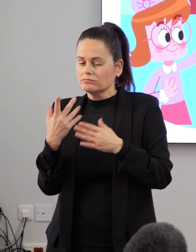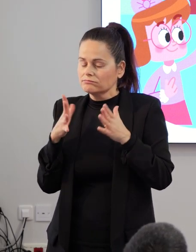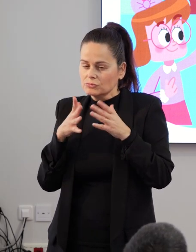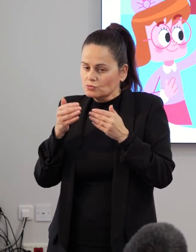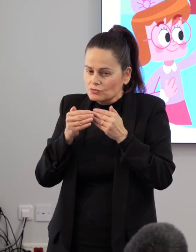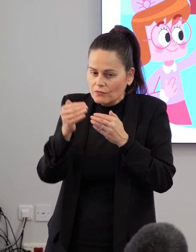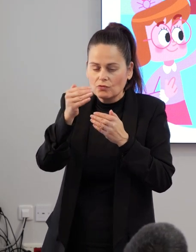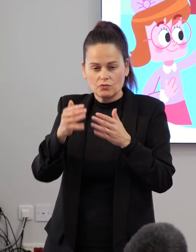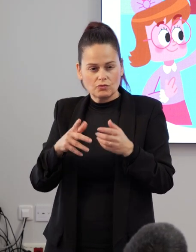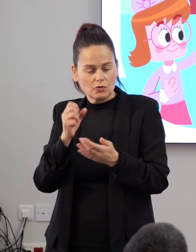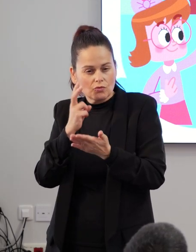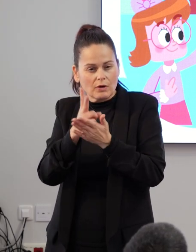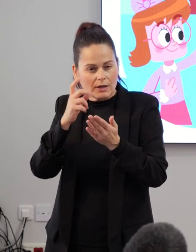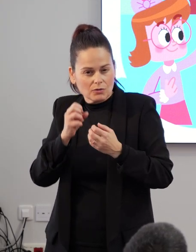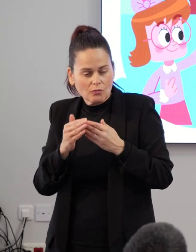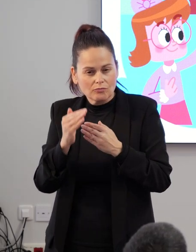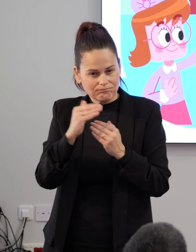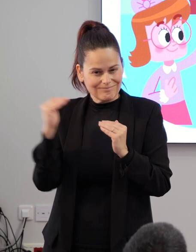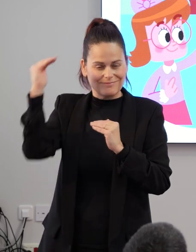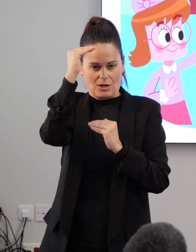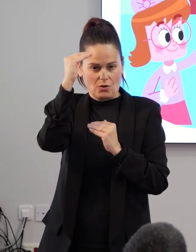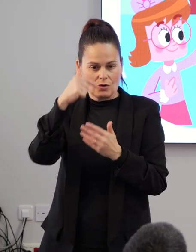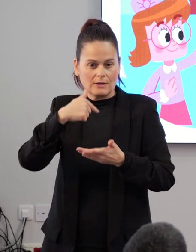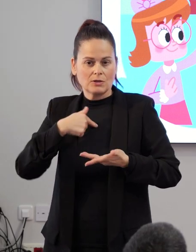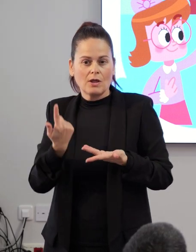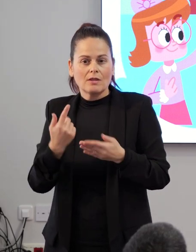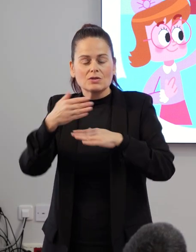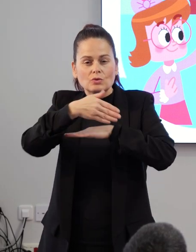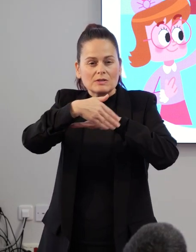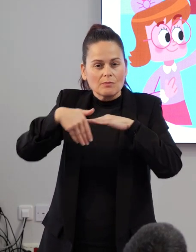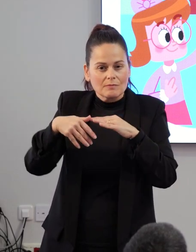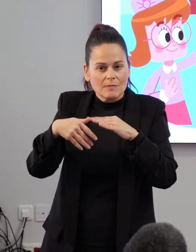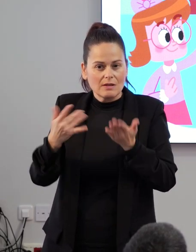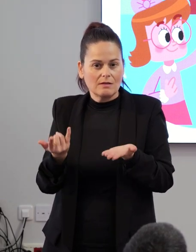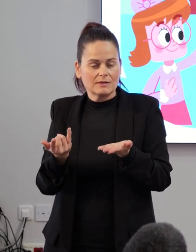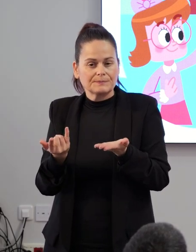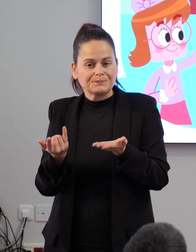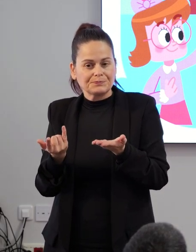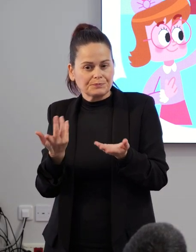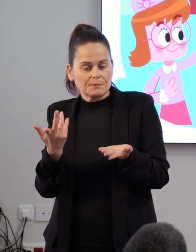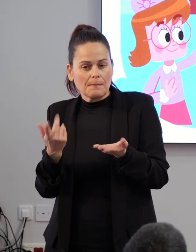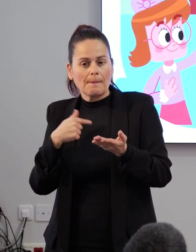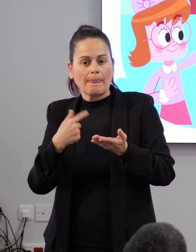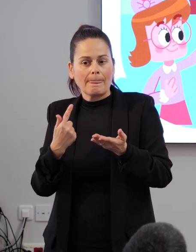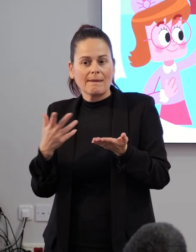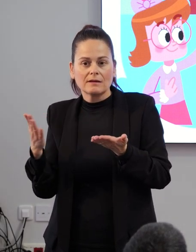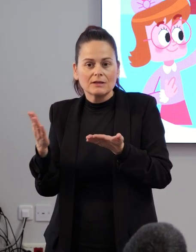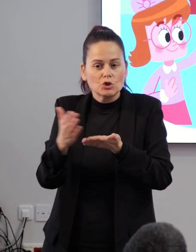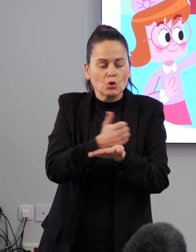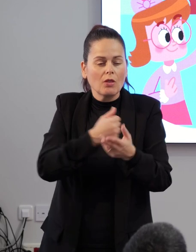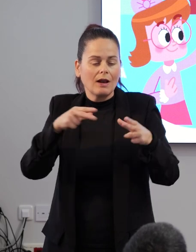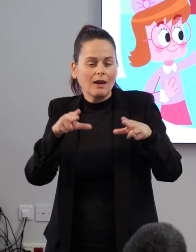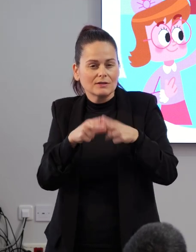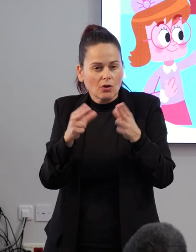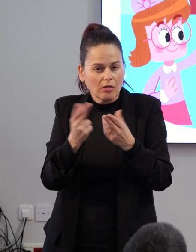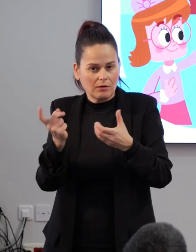en el que se puedan implementar medidas innovadoras en las que se involucre toda la sociedad